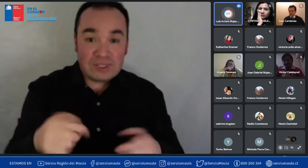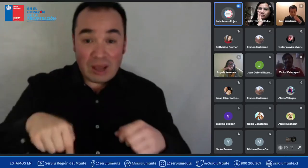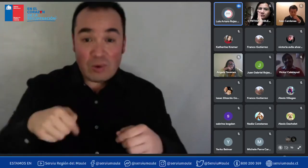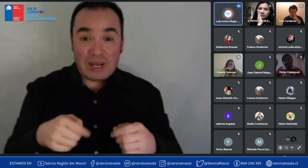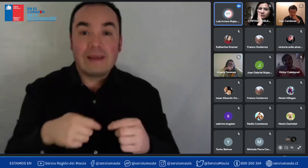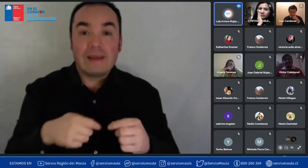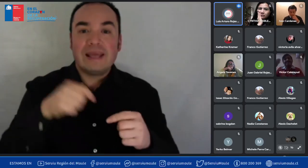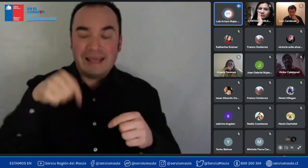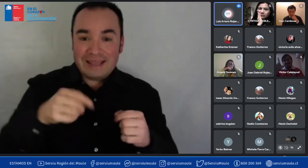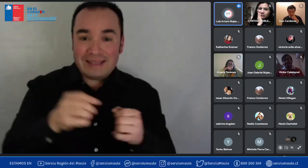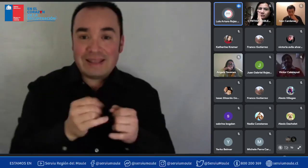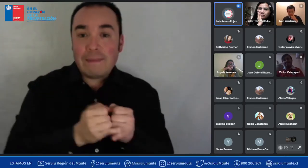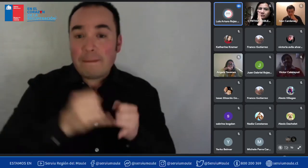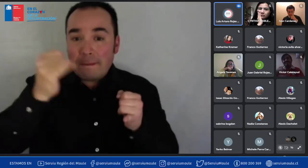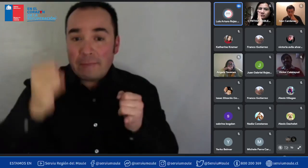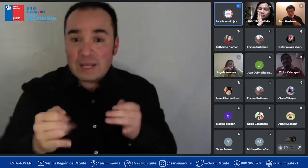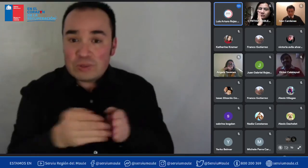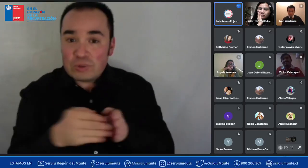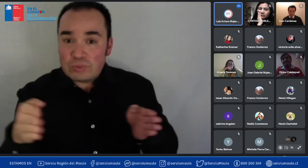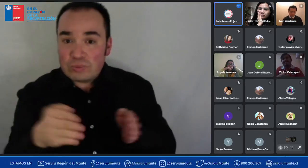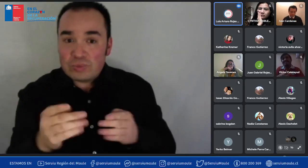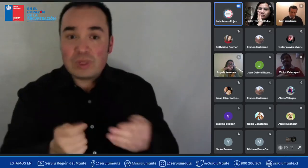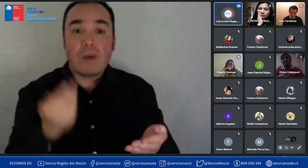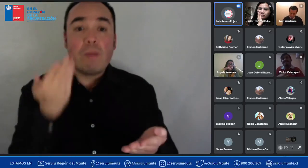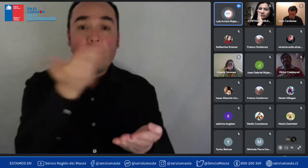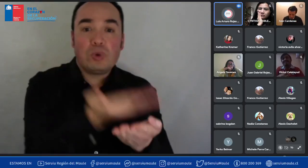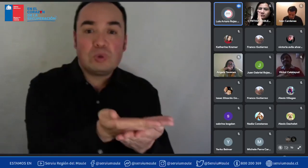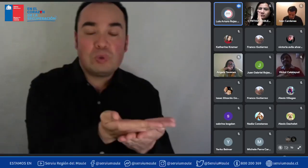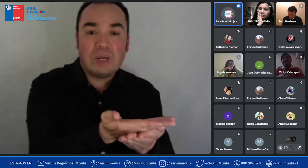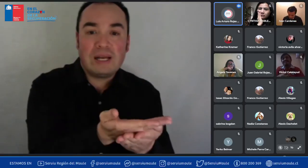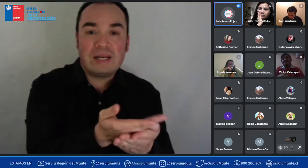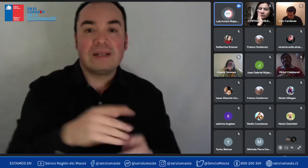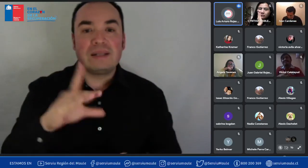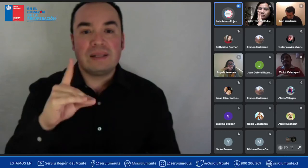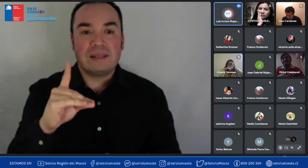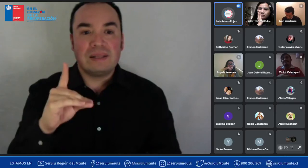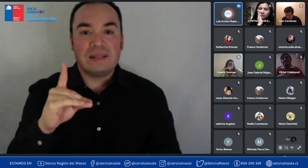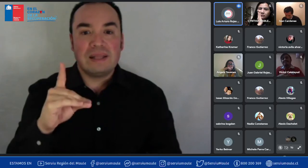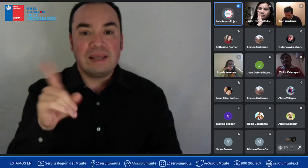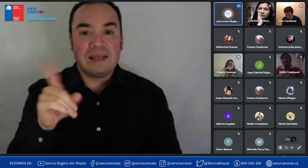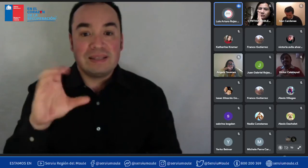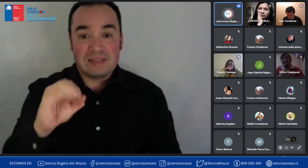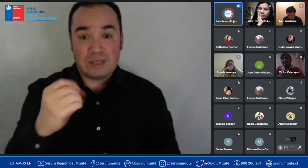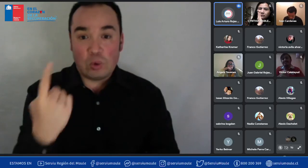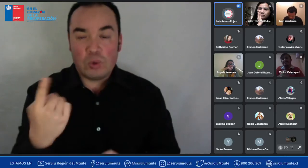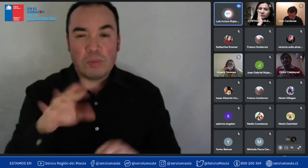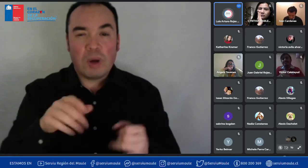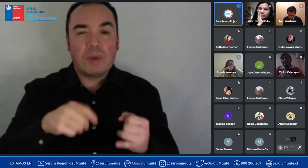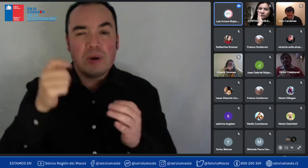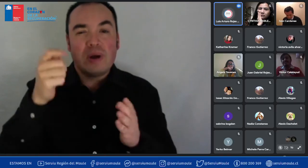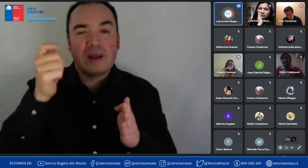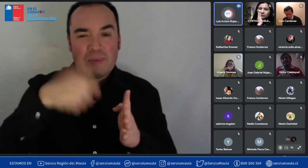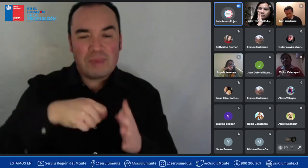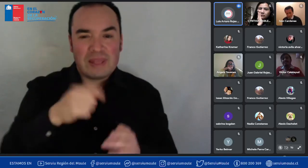con el DC01 probablemente entre octubre y noviembre y ahora estamos a la espera que se nos informe sobre el DC49